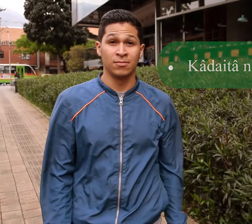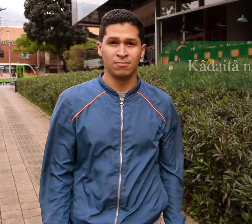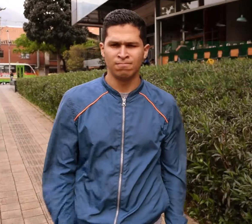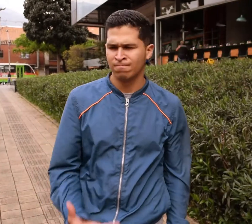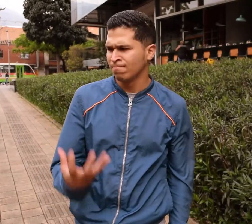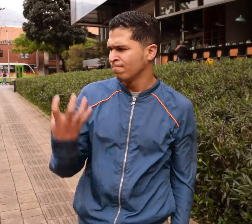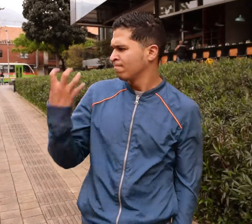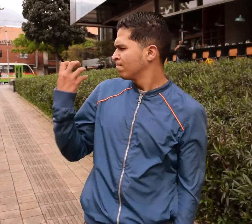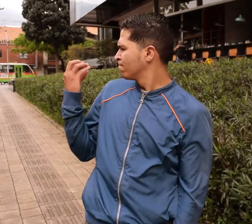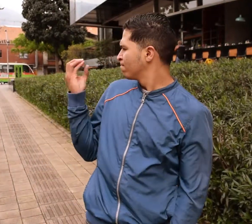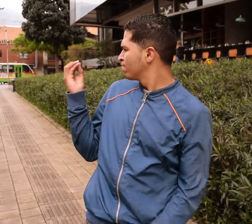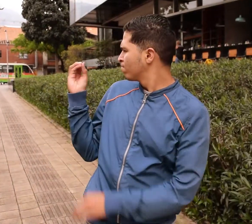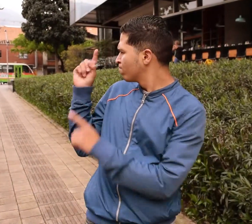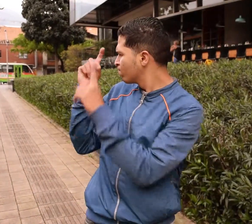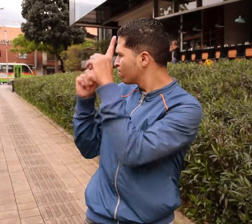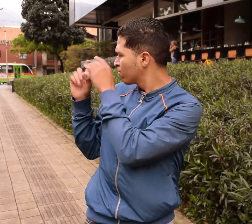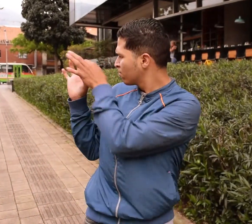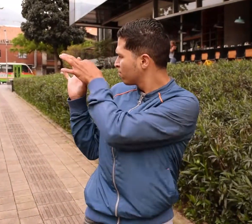Tejer el pensamiento de los ancestros.